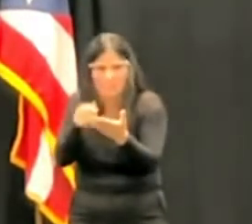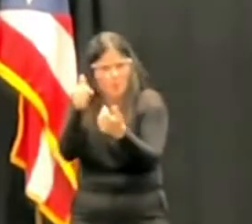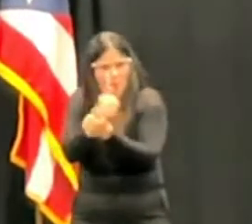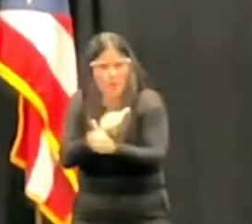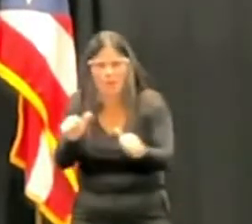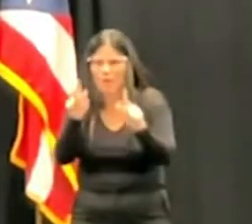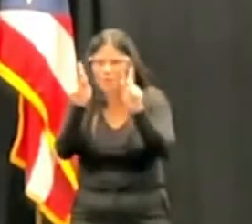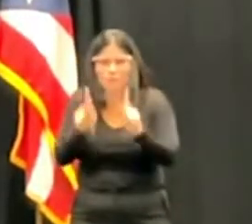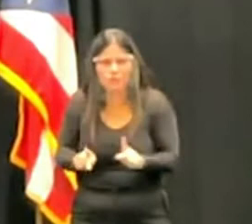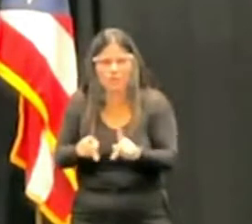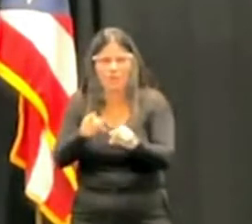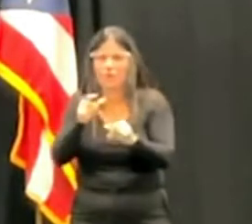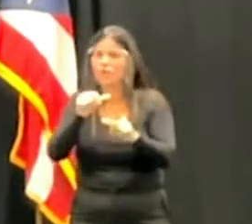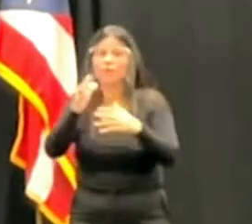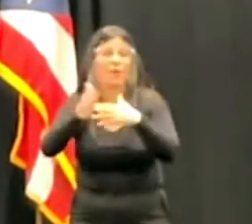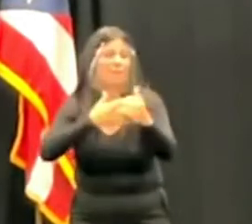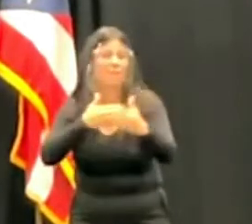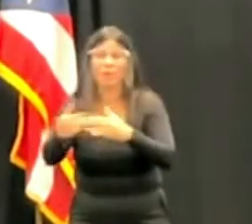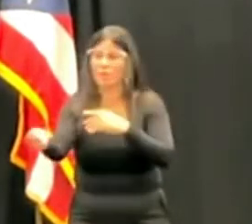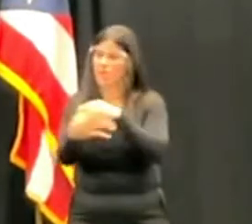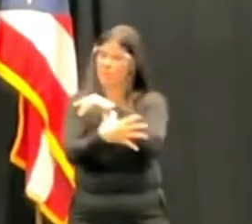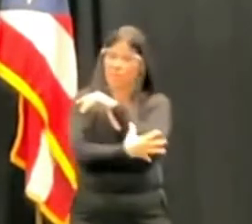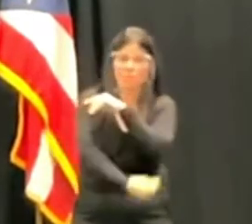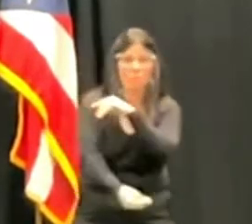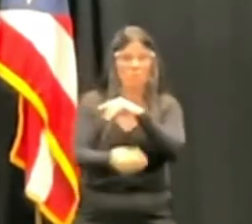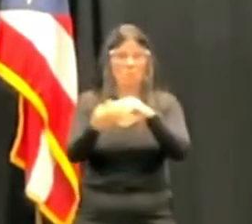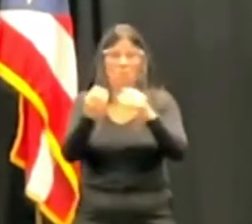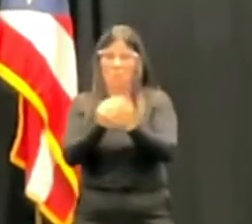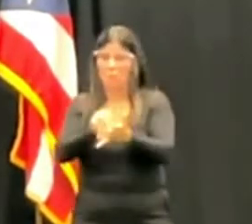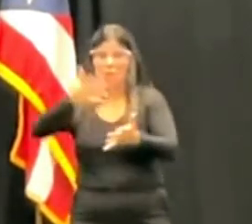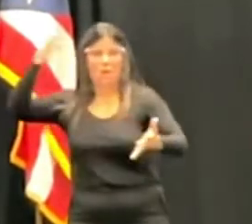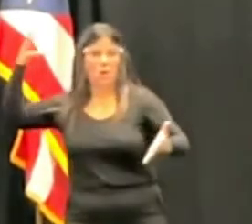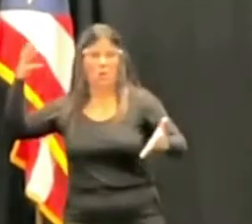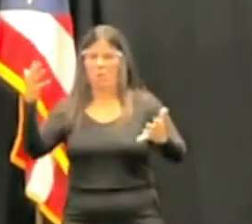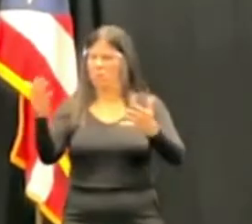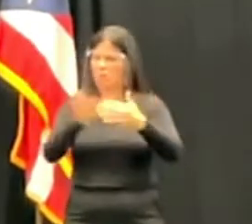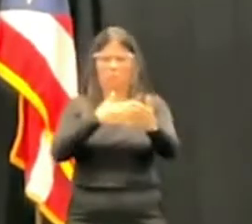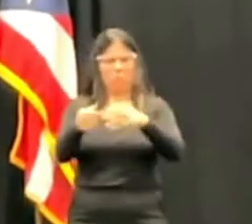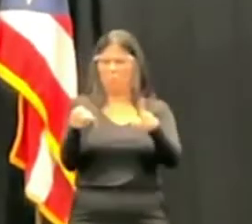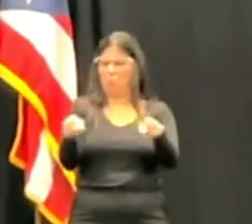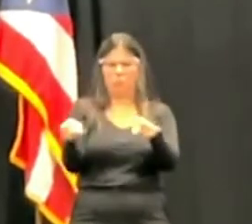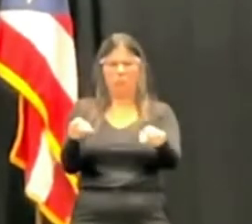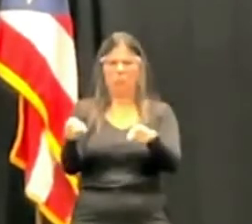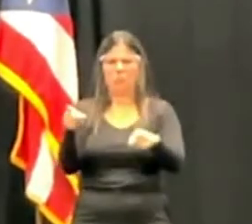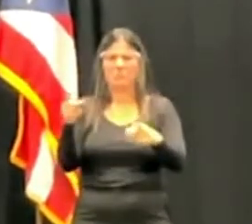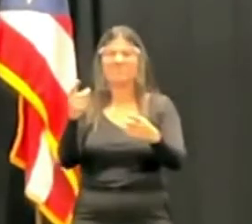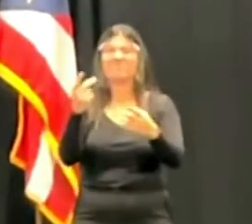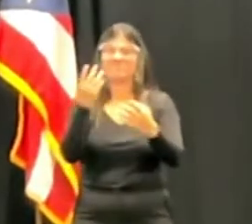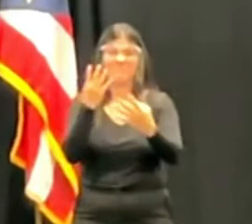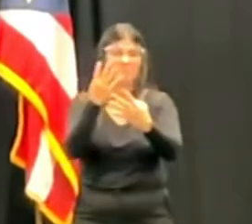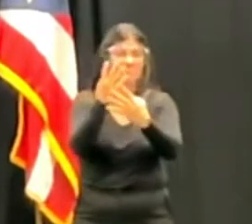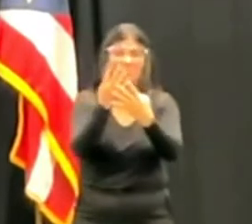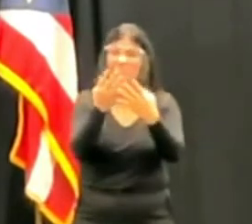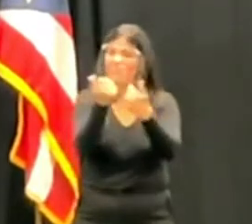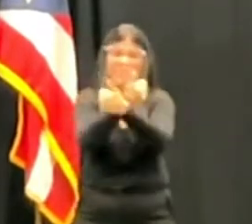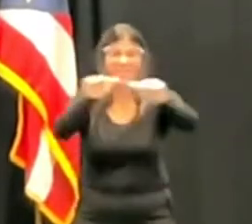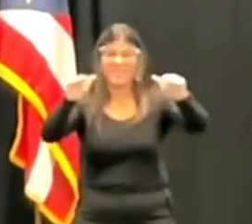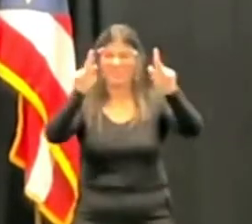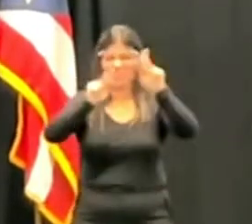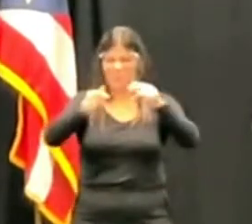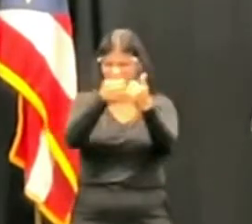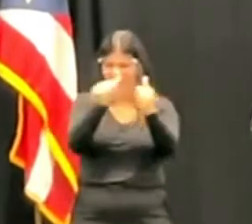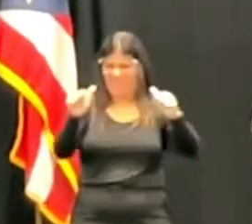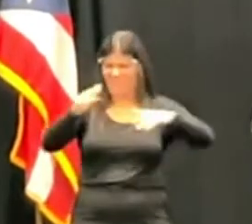no importa su condición social, su condición económica, si se trata de un confinado, no importa quién sea, toda persona que tenga